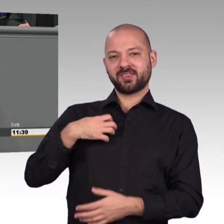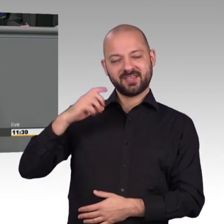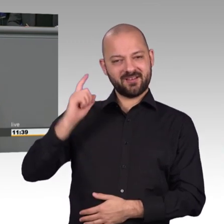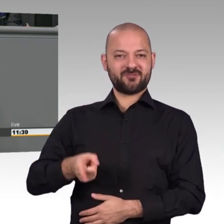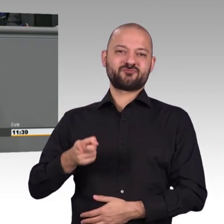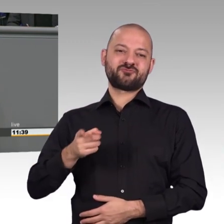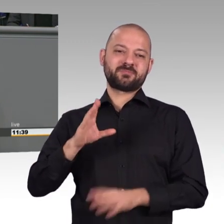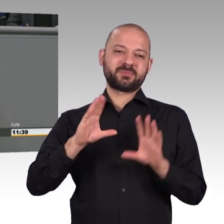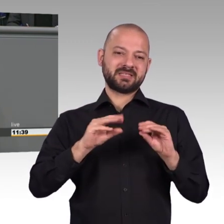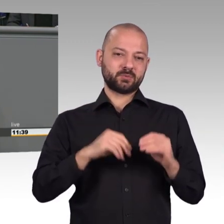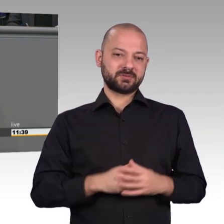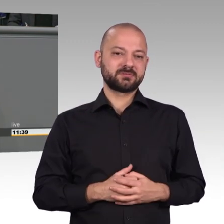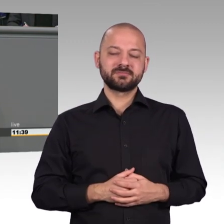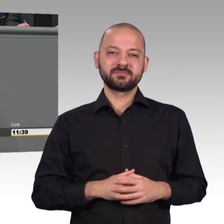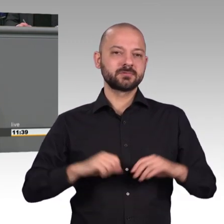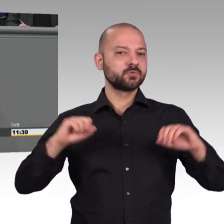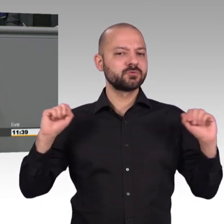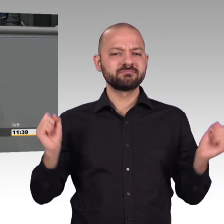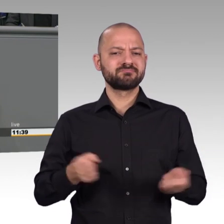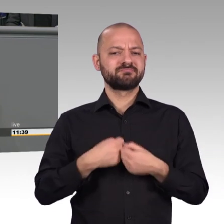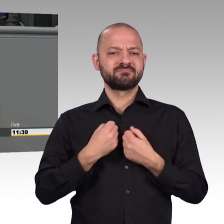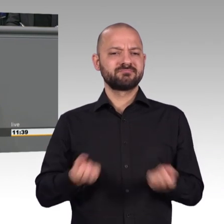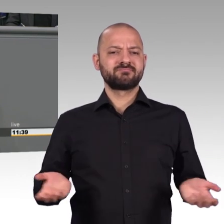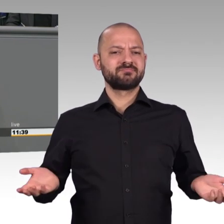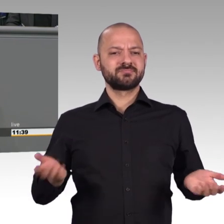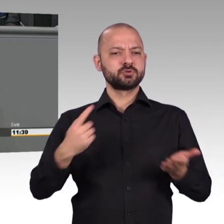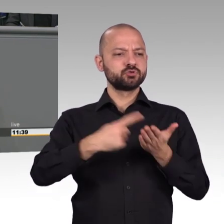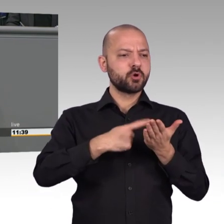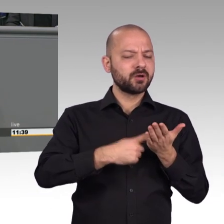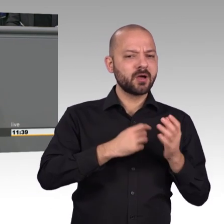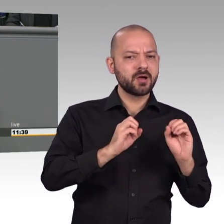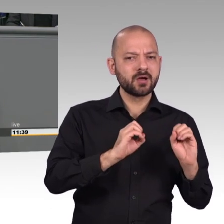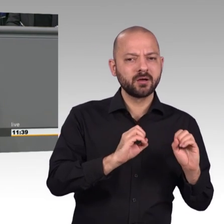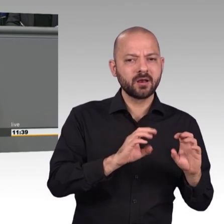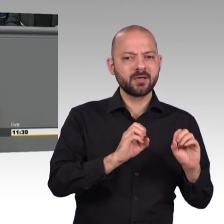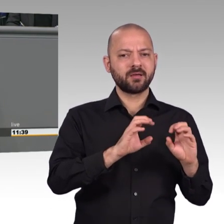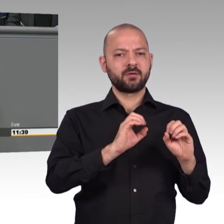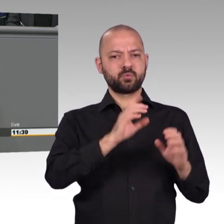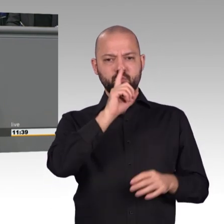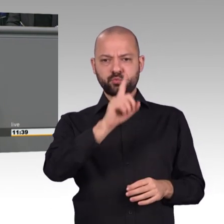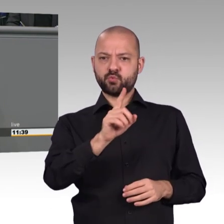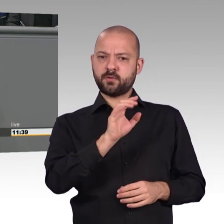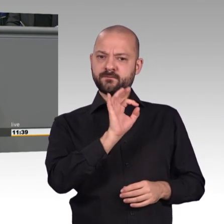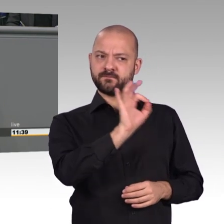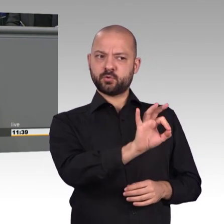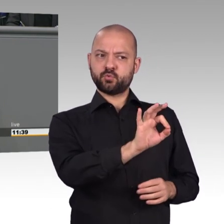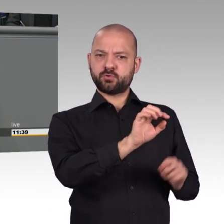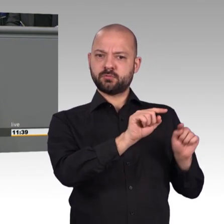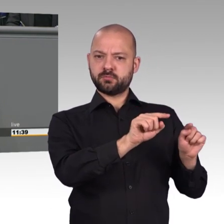Daher begrüße ich den Antrag der FDP. Leider muss ich immer noch sagen, dass ich im Übrigen der Auffassung bin, dass Informationen zu